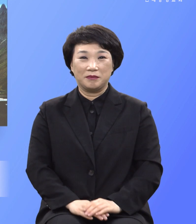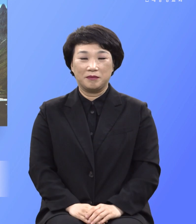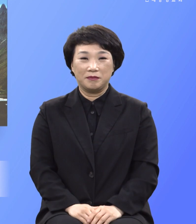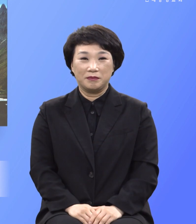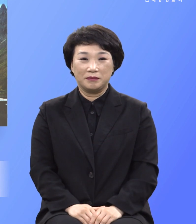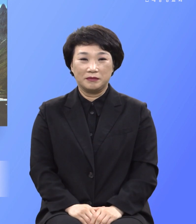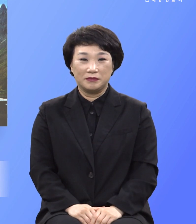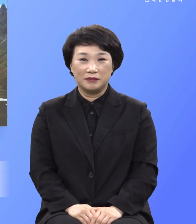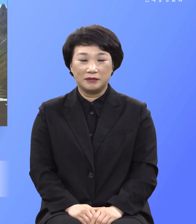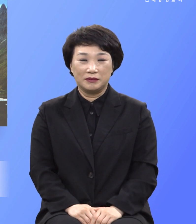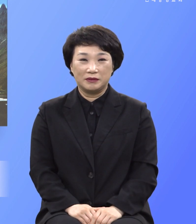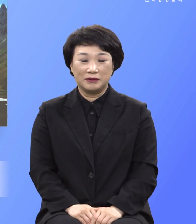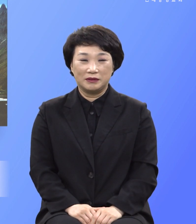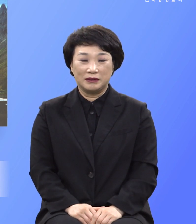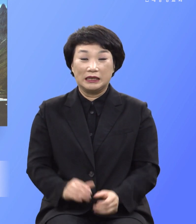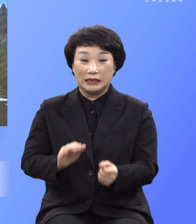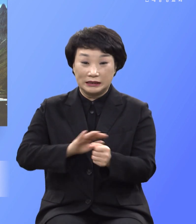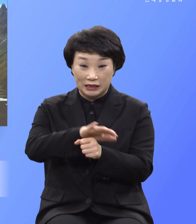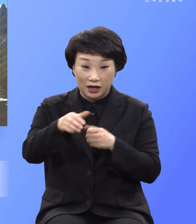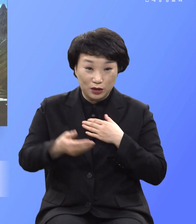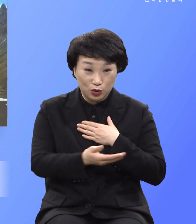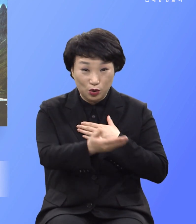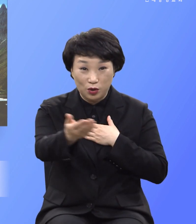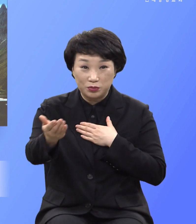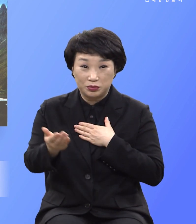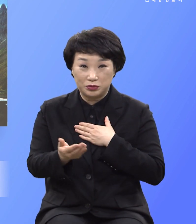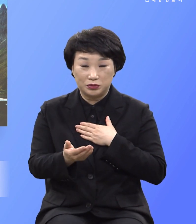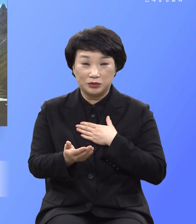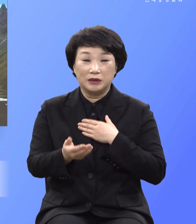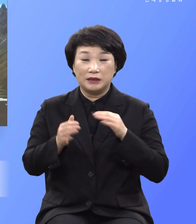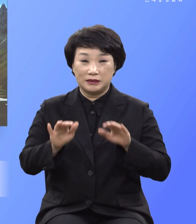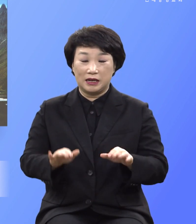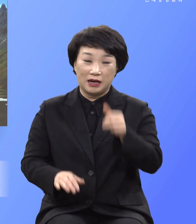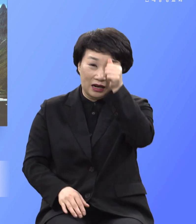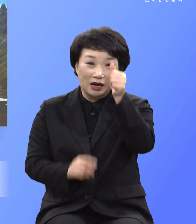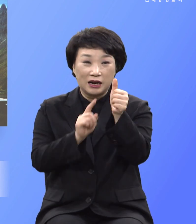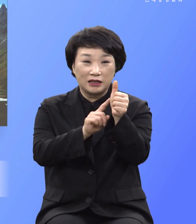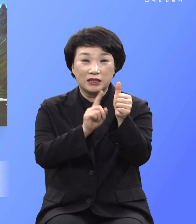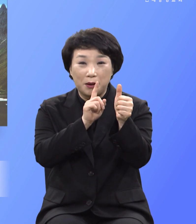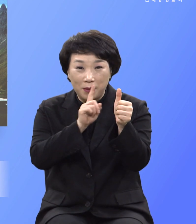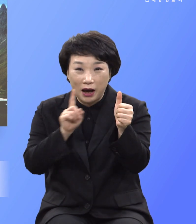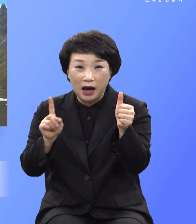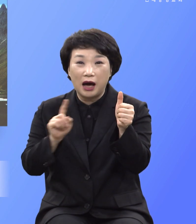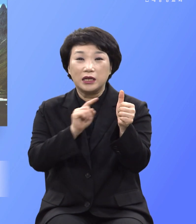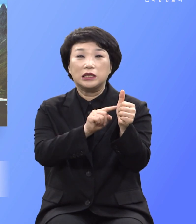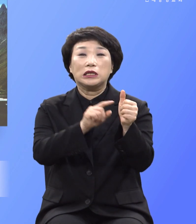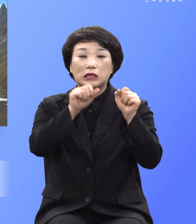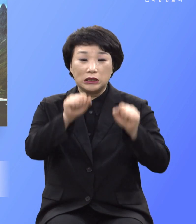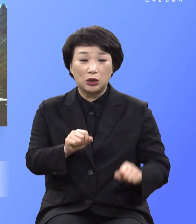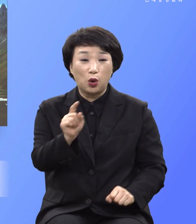사랑하는 여러분 아담아 네가 어디에 있느냐